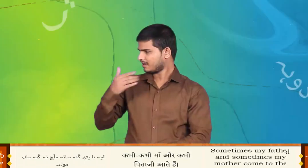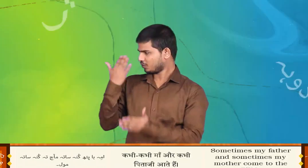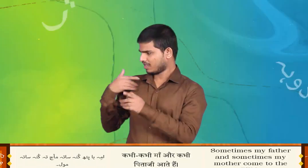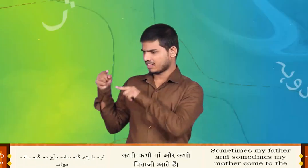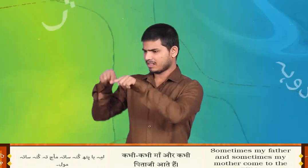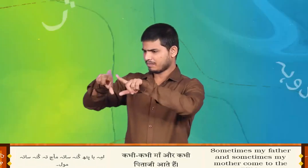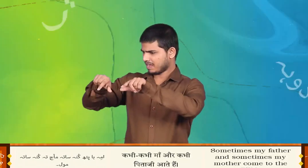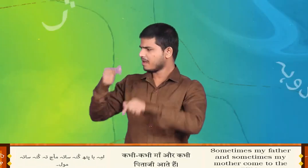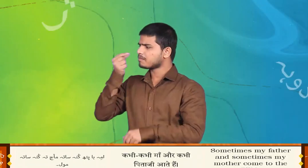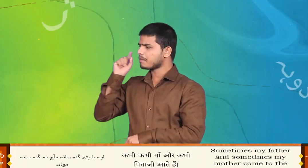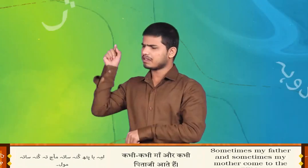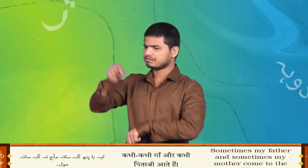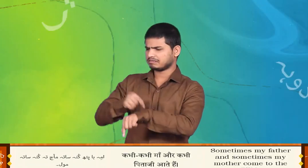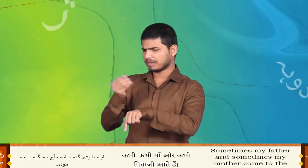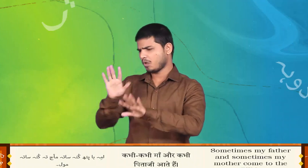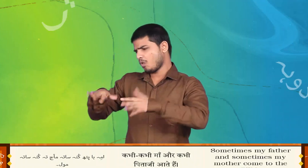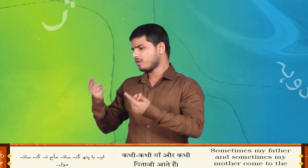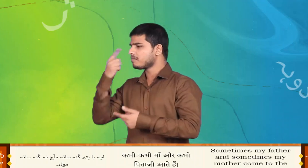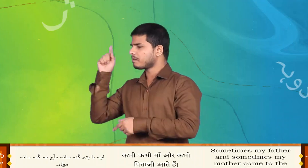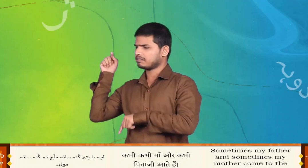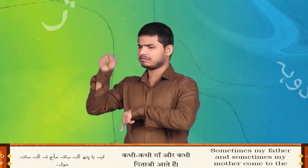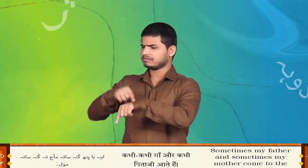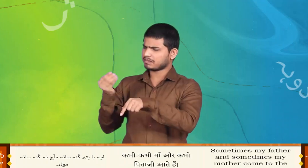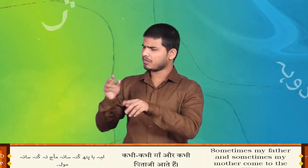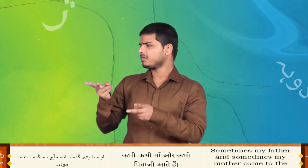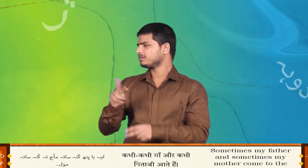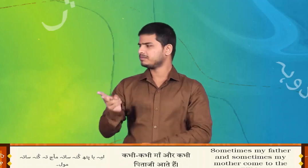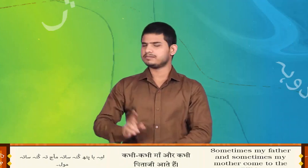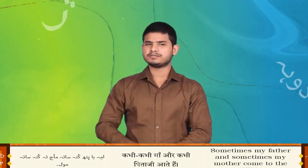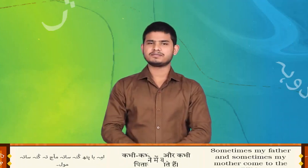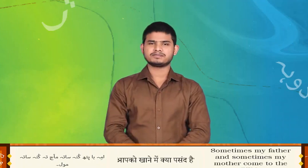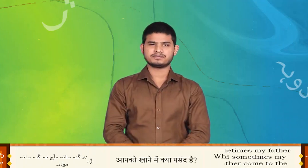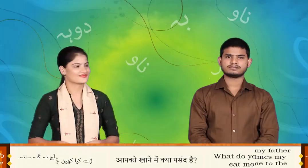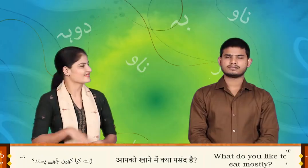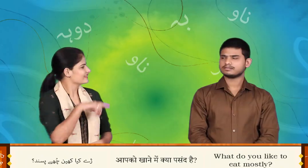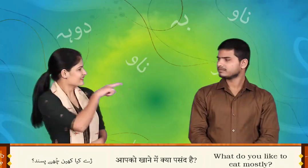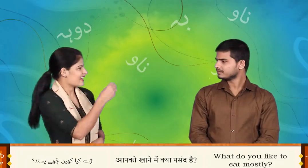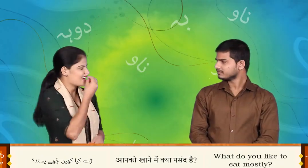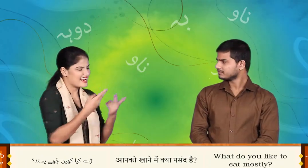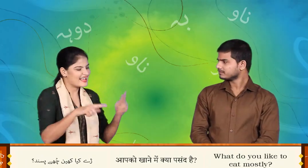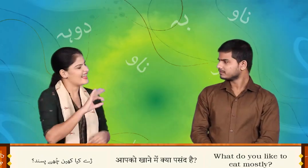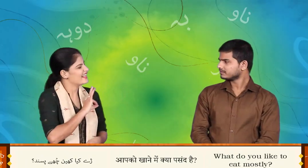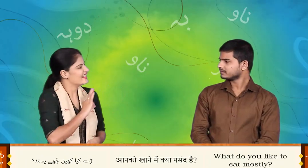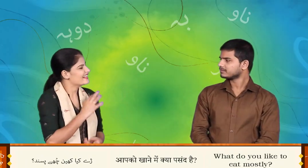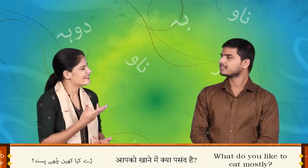इमबापट कुसर्थ मर्ज तर कुसर्थ मोल चे क्या-क्या चुई पसन